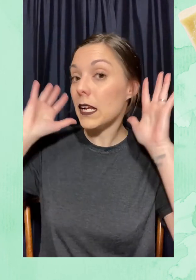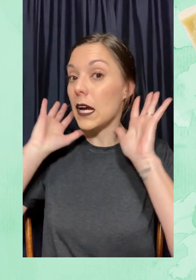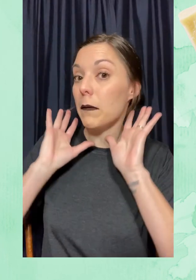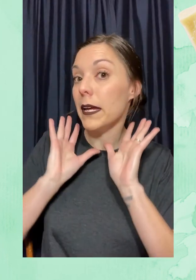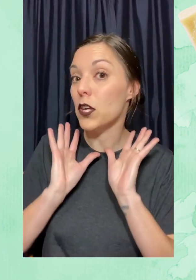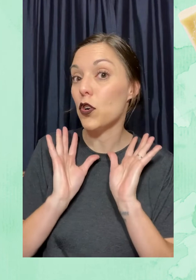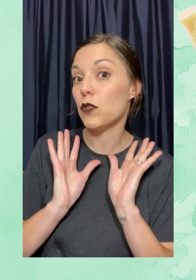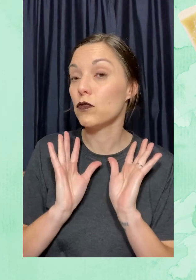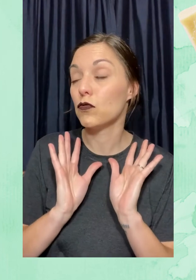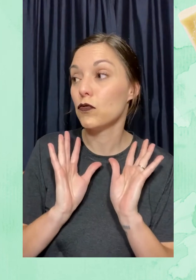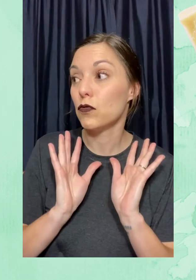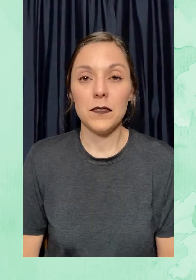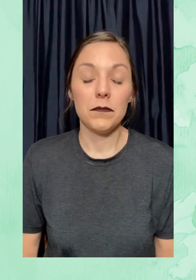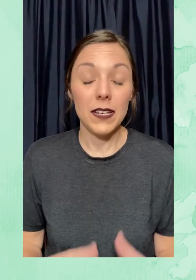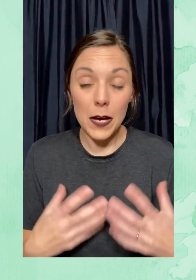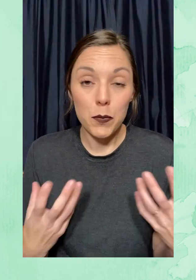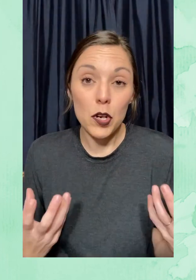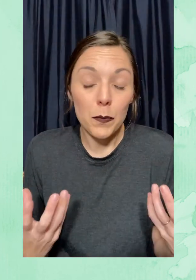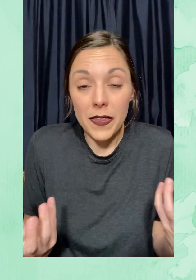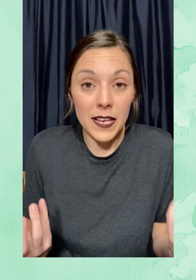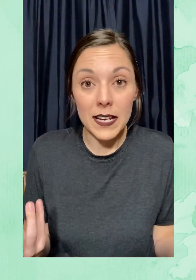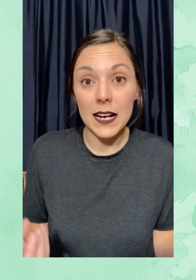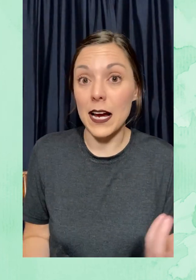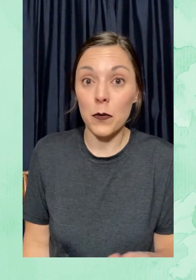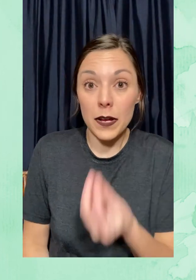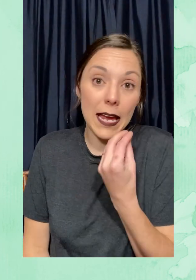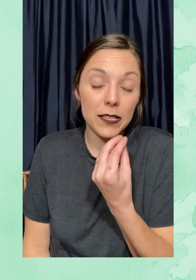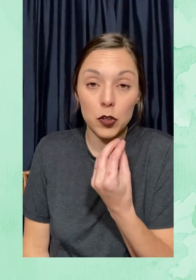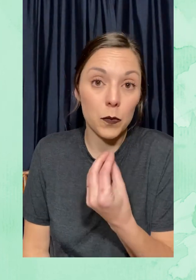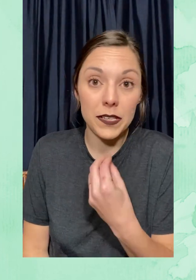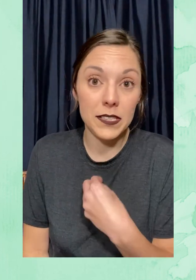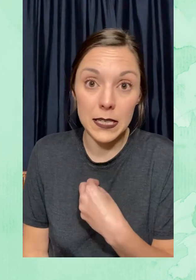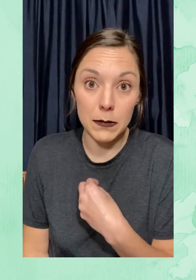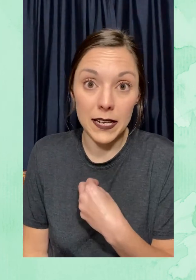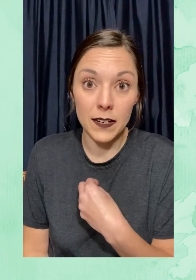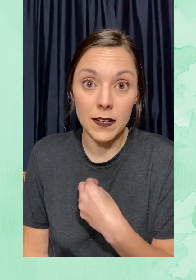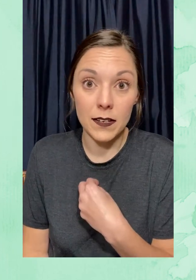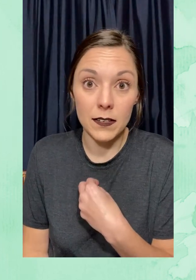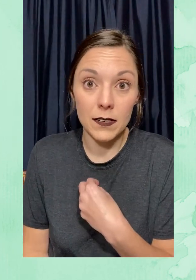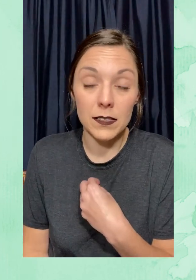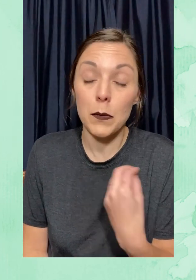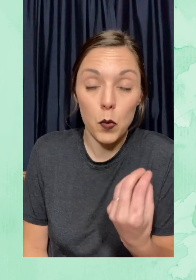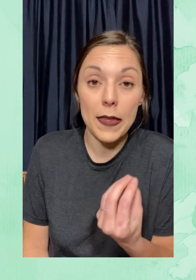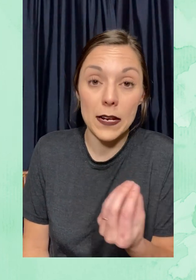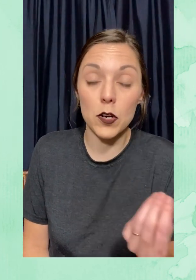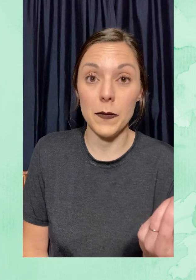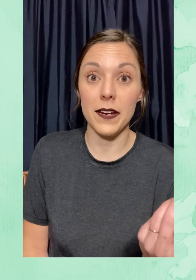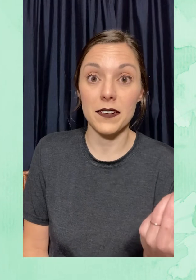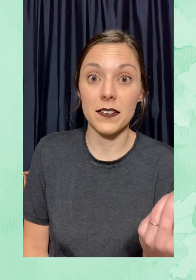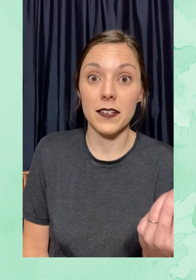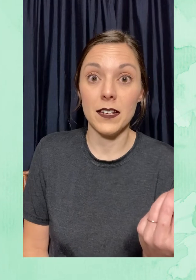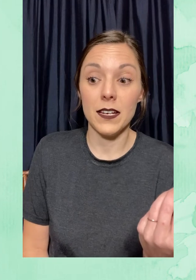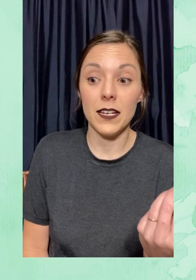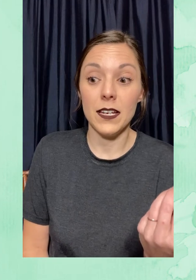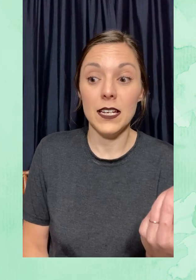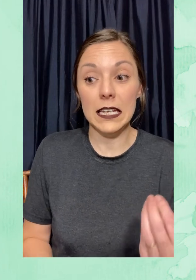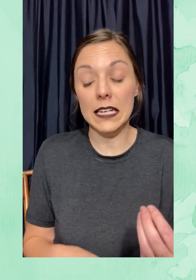para el cabello. La pulpa del cacao es comestible, se puede comer.